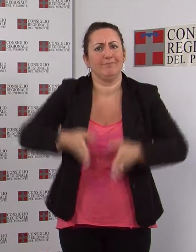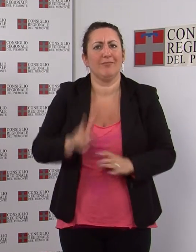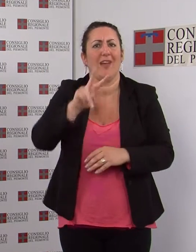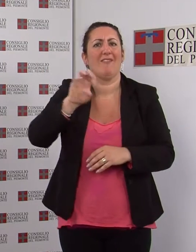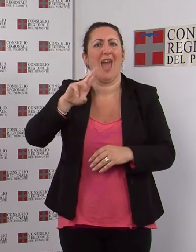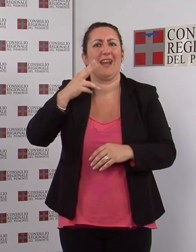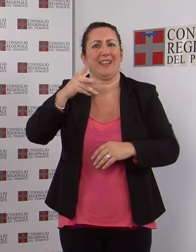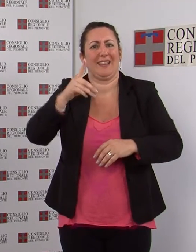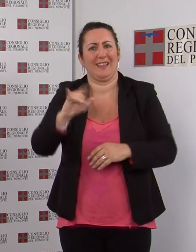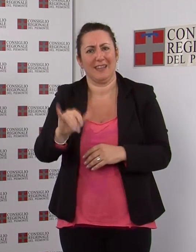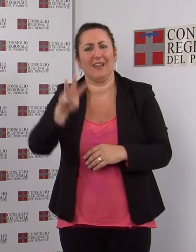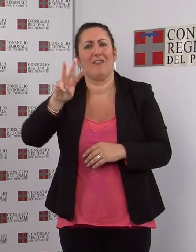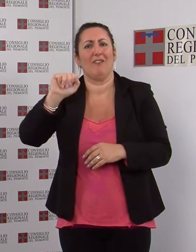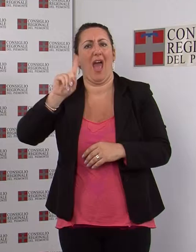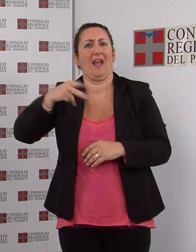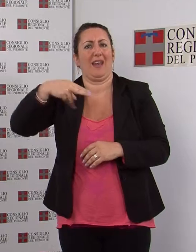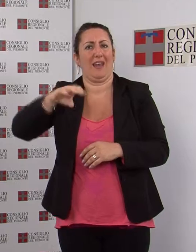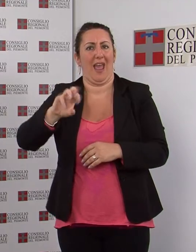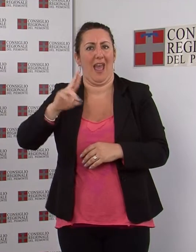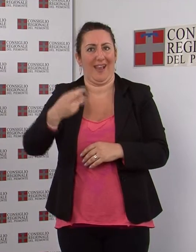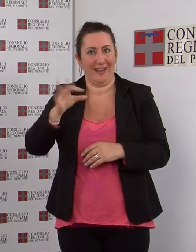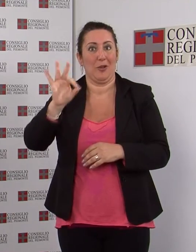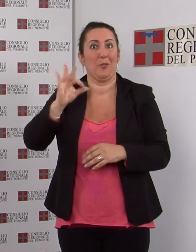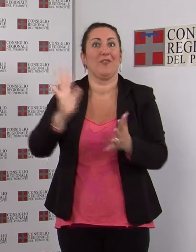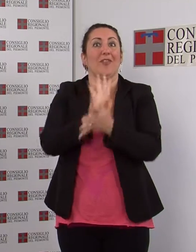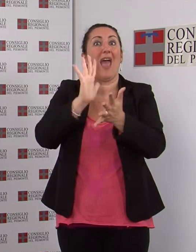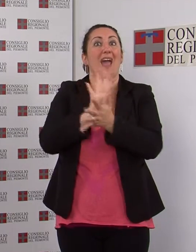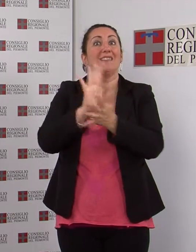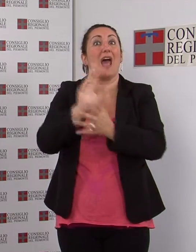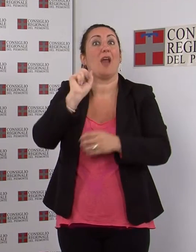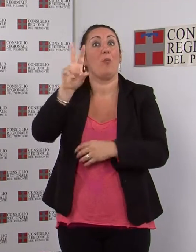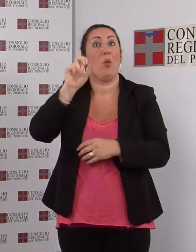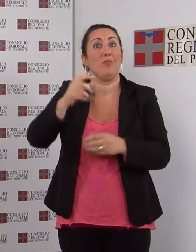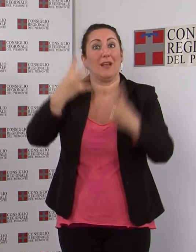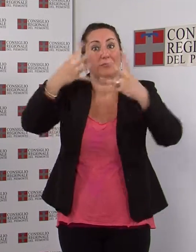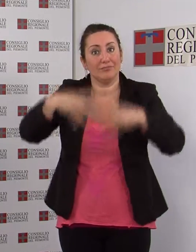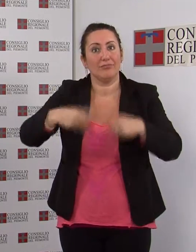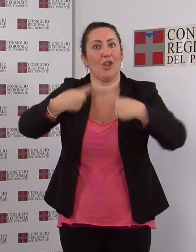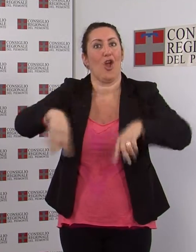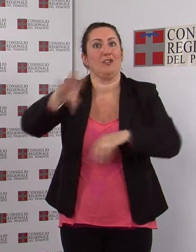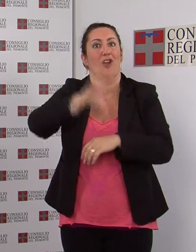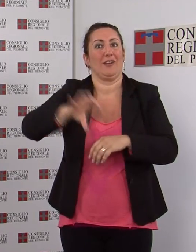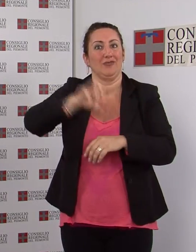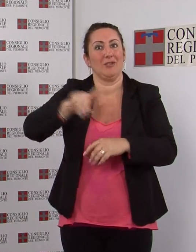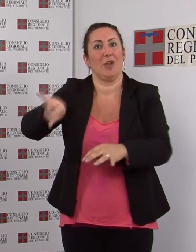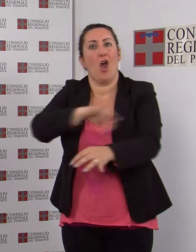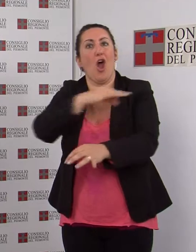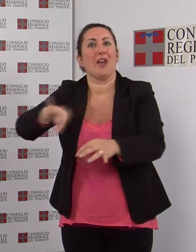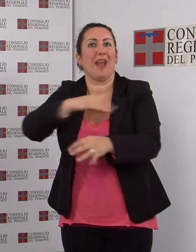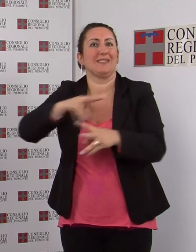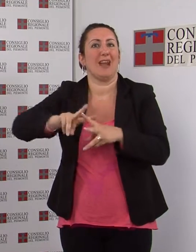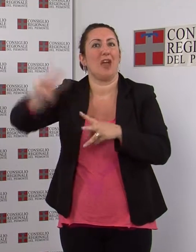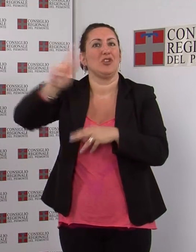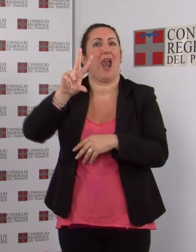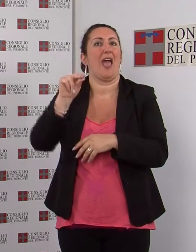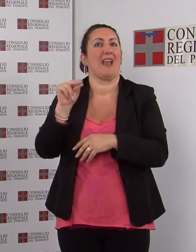sfondo il tradizionale concerto per la Festa della Repubblica, organizzato dal Consiglio regionale, in collaborazione con l'Orchestra Sinfonica Nazionale della RAI.